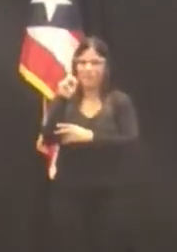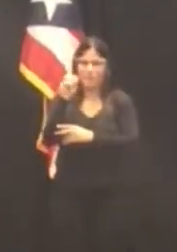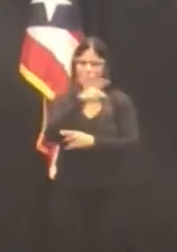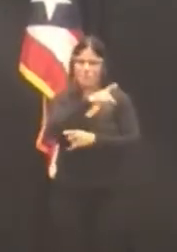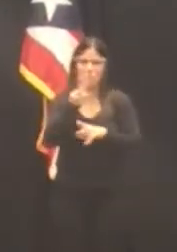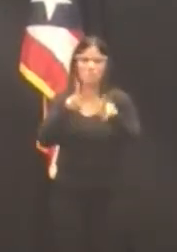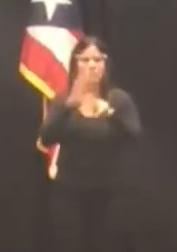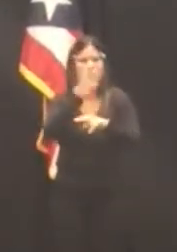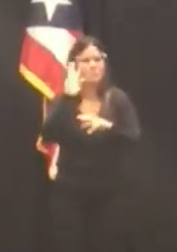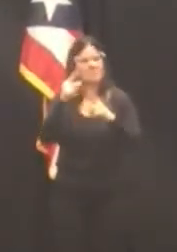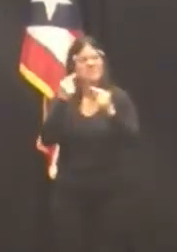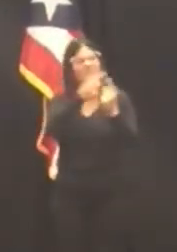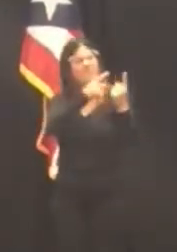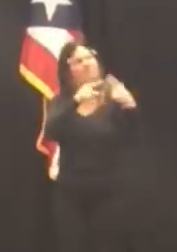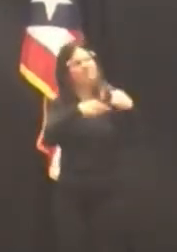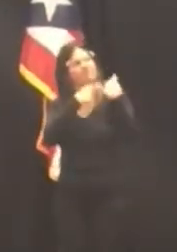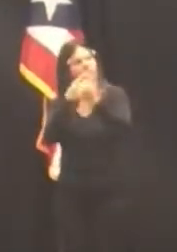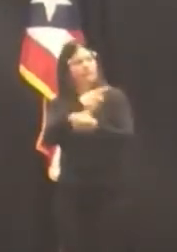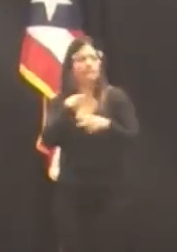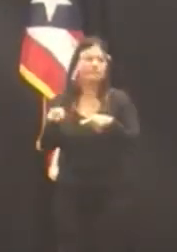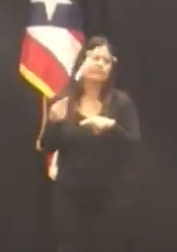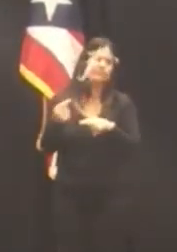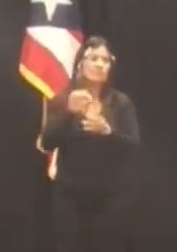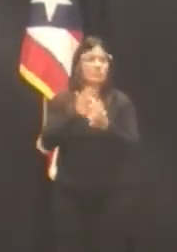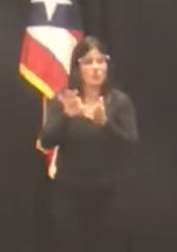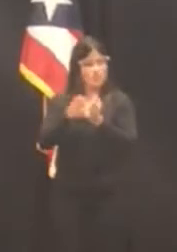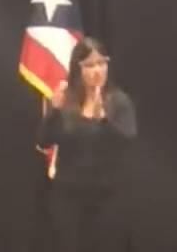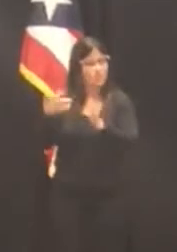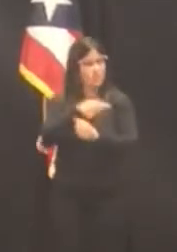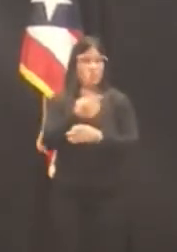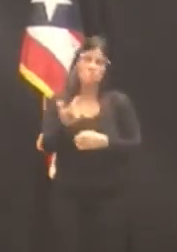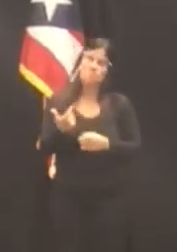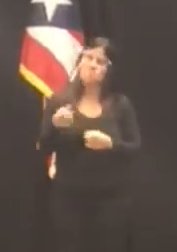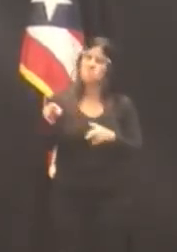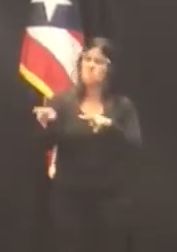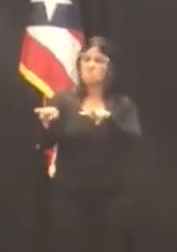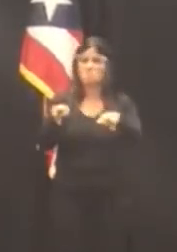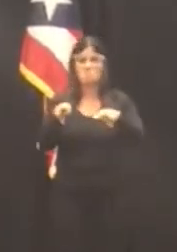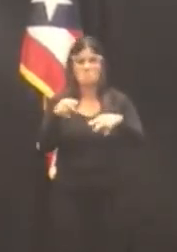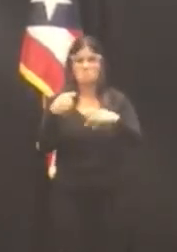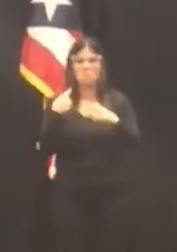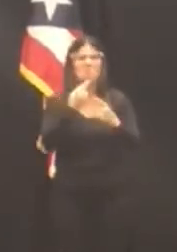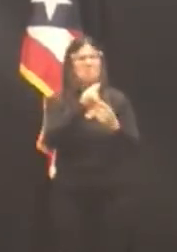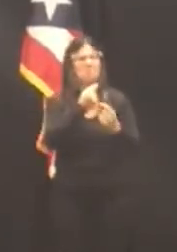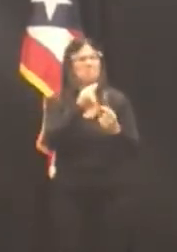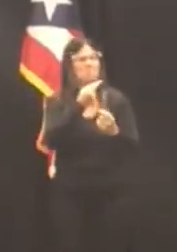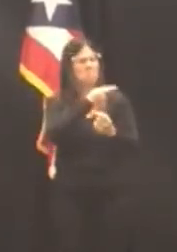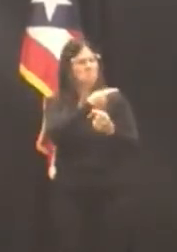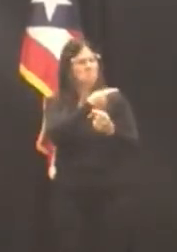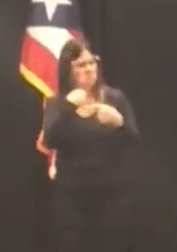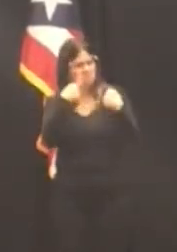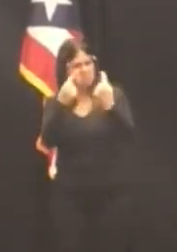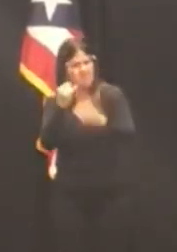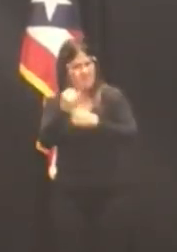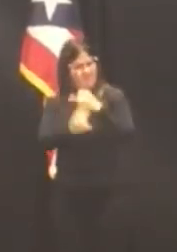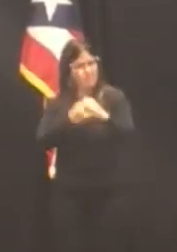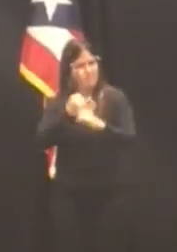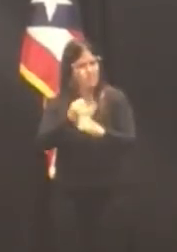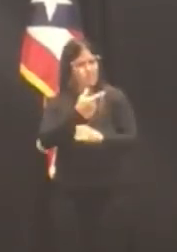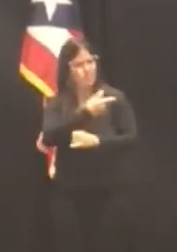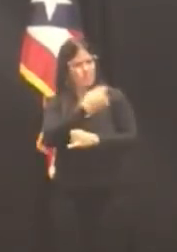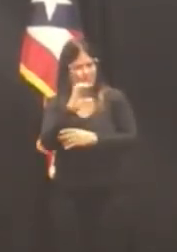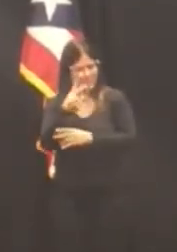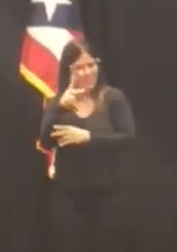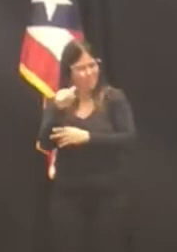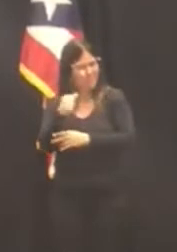precisamente la profesión de los contadores públicos y miembro de la Organización Internacional de CPAs. Al